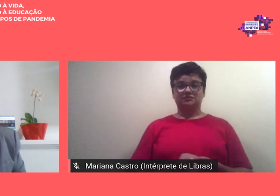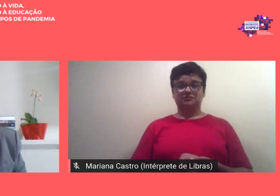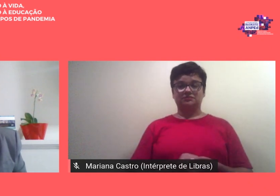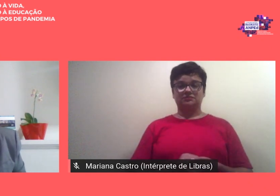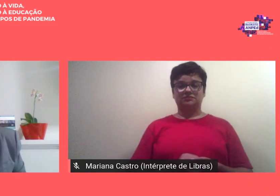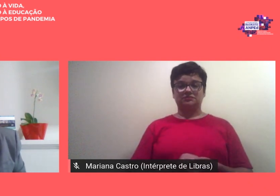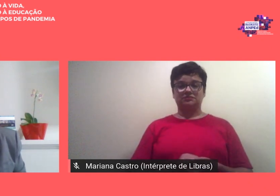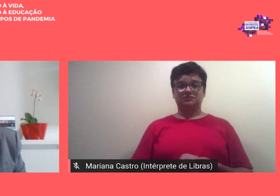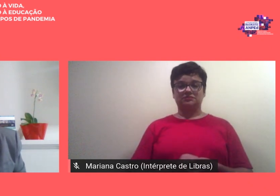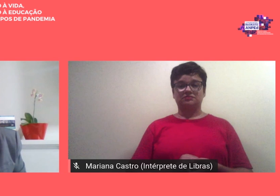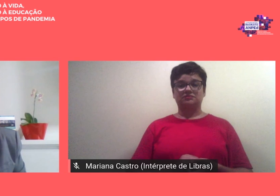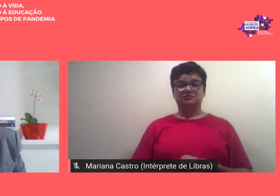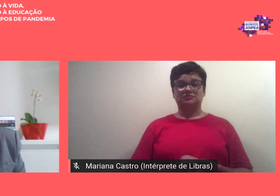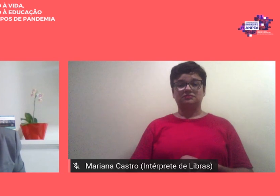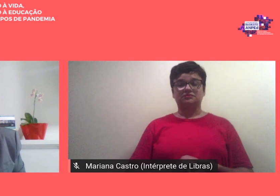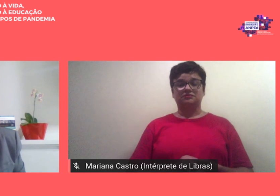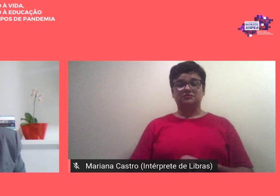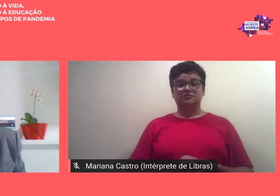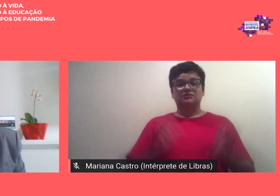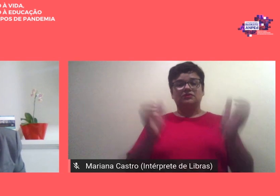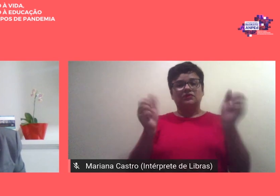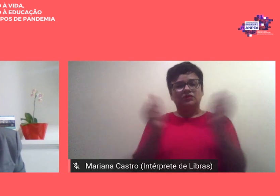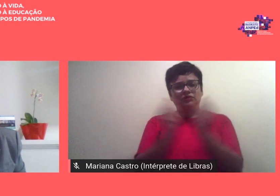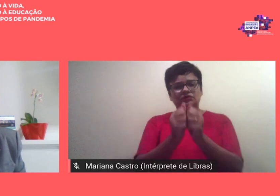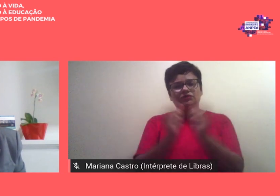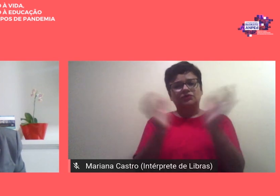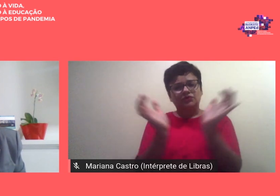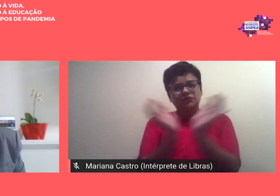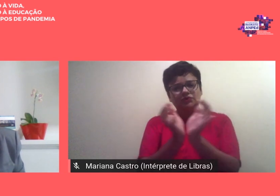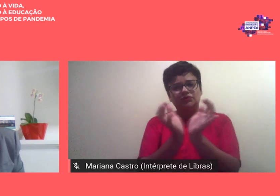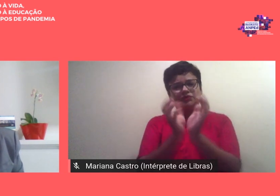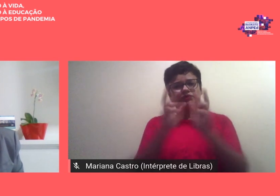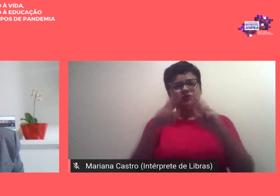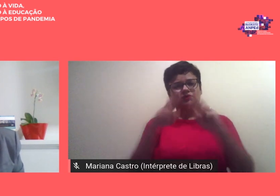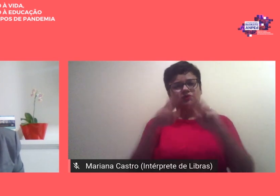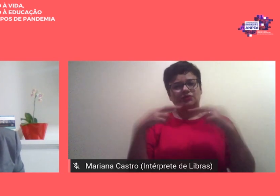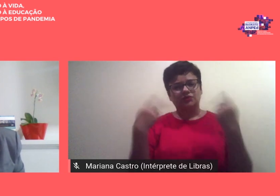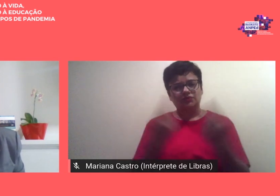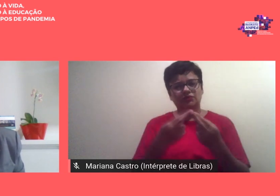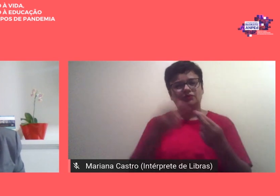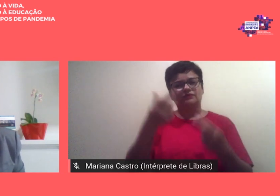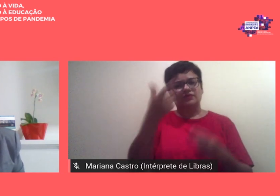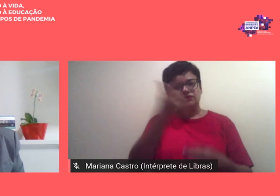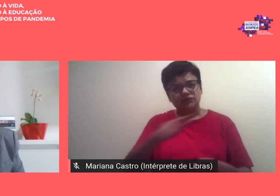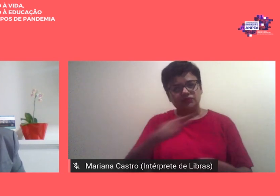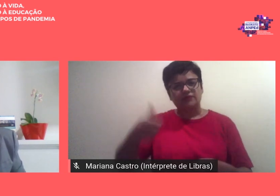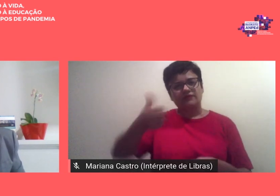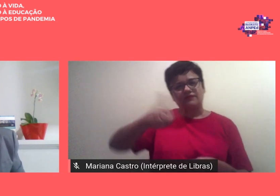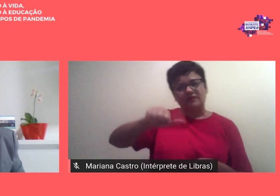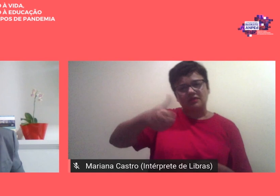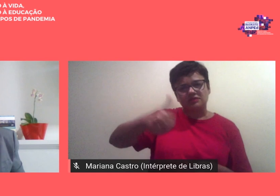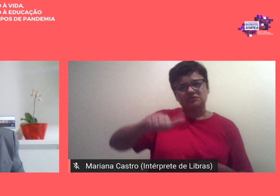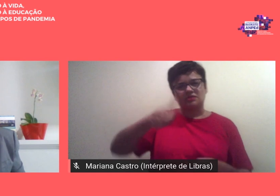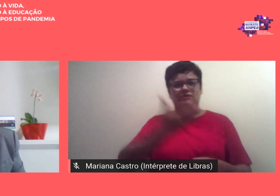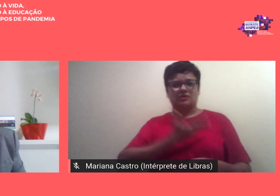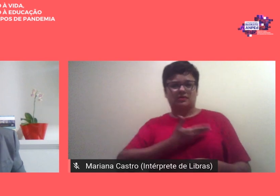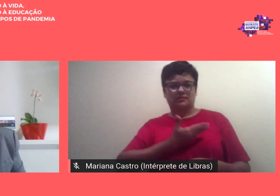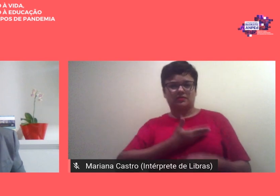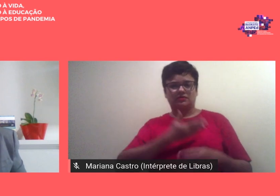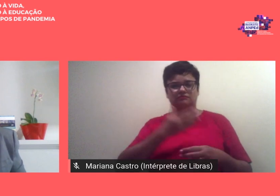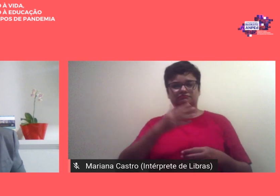dados de conjunto da reunião dados que serão retomados nas avaliações dos colegas que seguem a minha fala